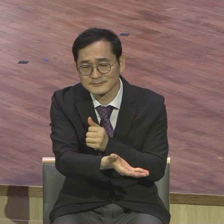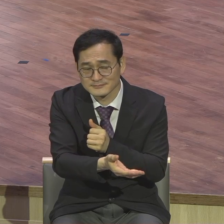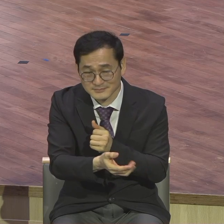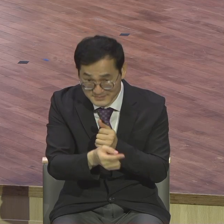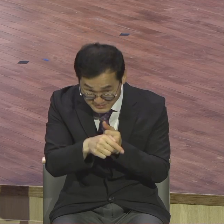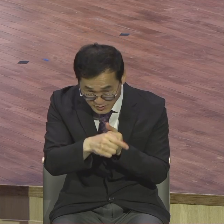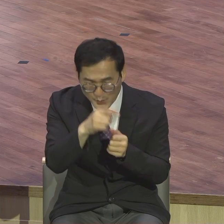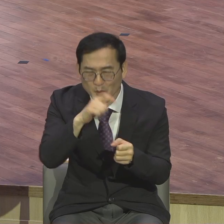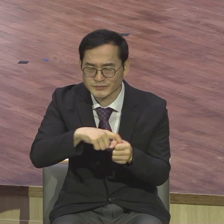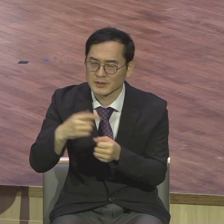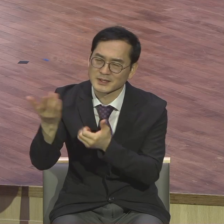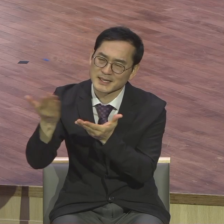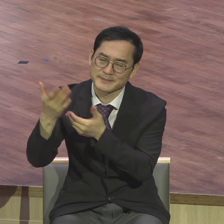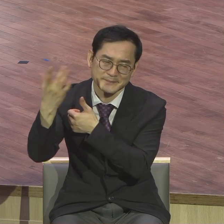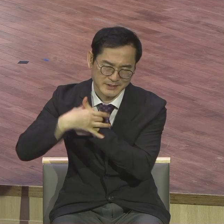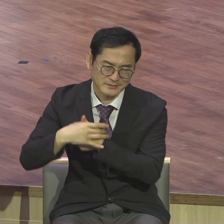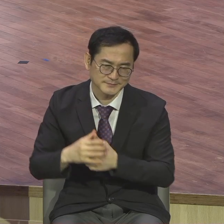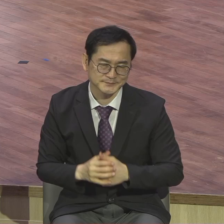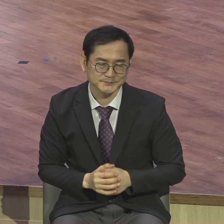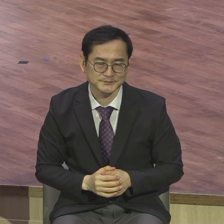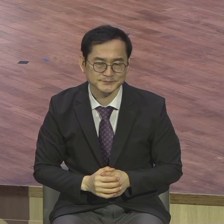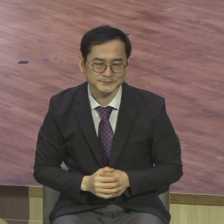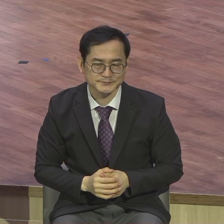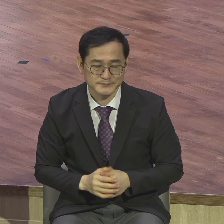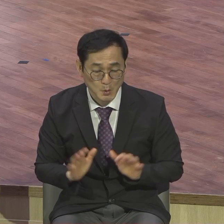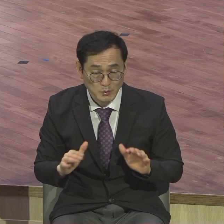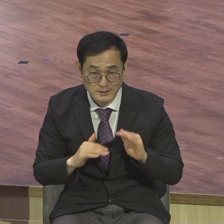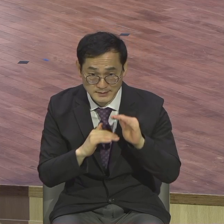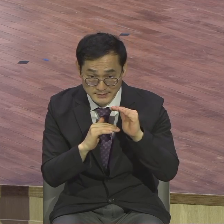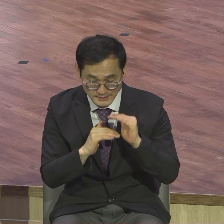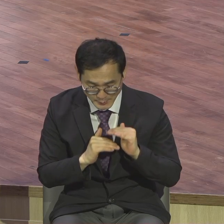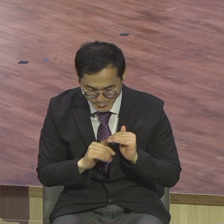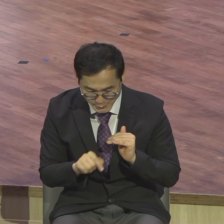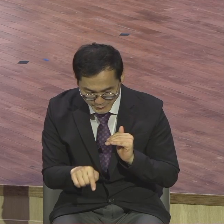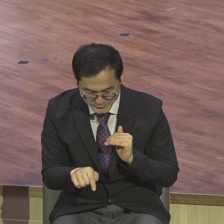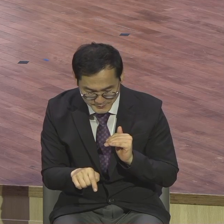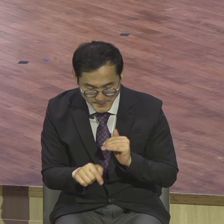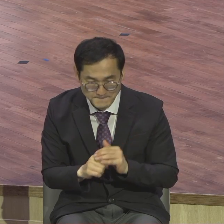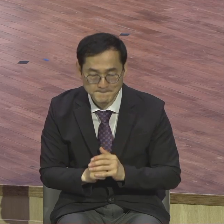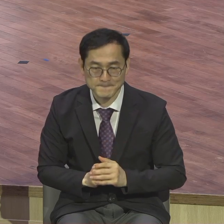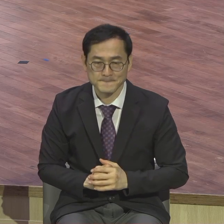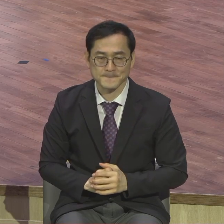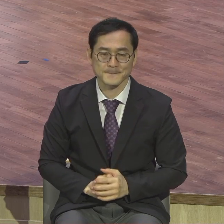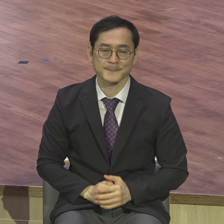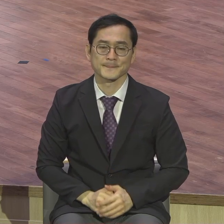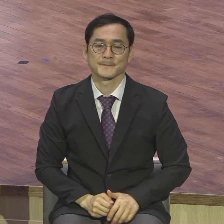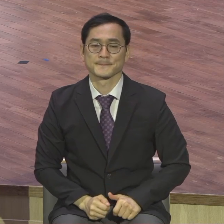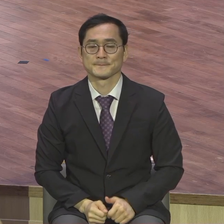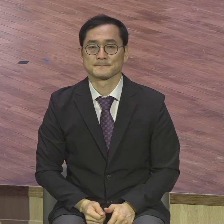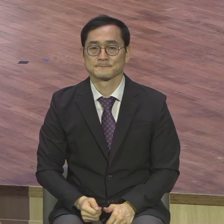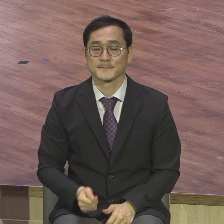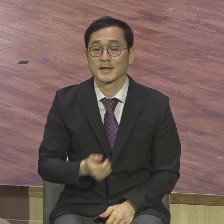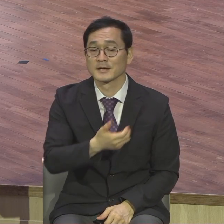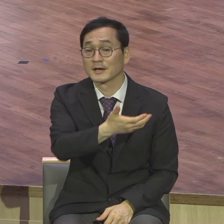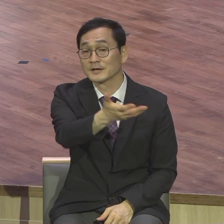본문 말씀을 통해서 영계의 모든 성도들은 어떤 직분을 맡았던지